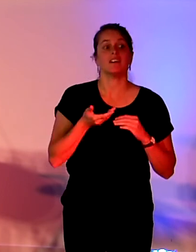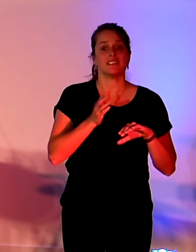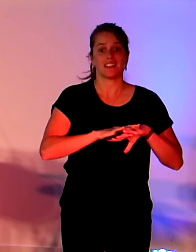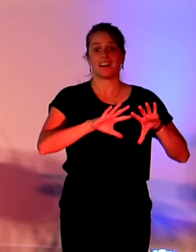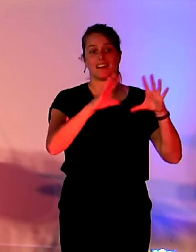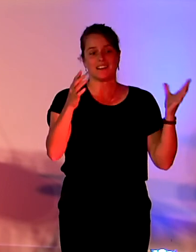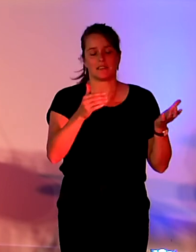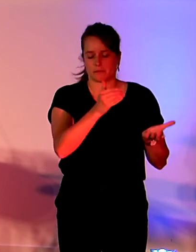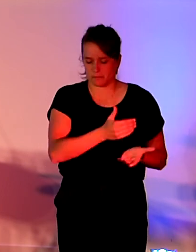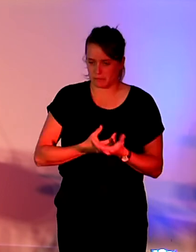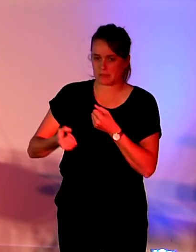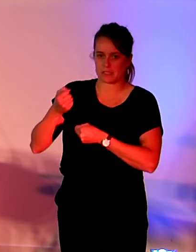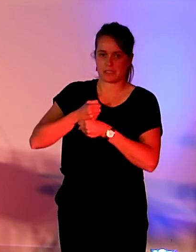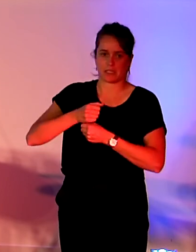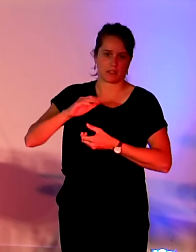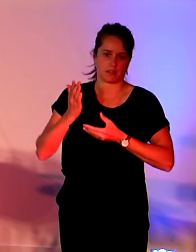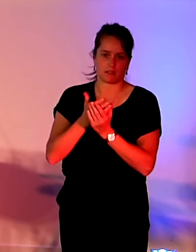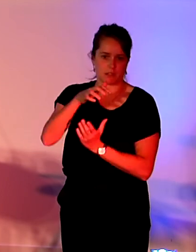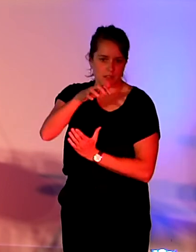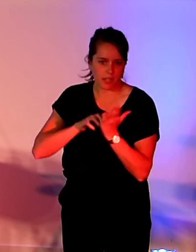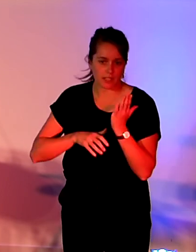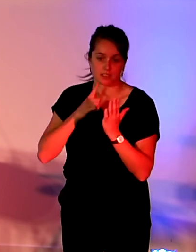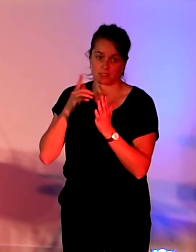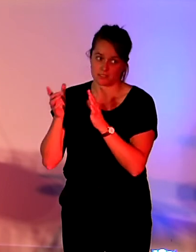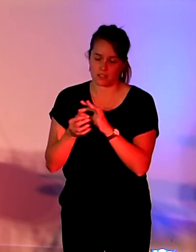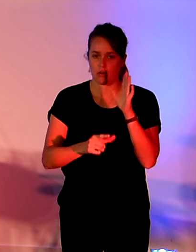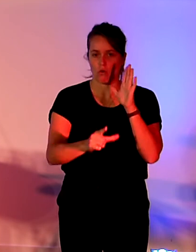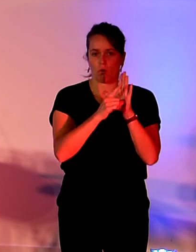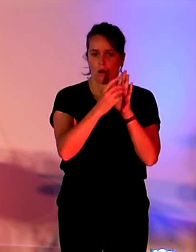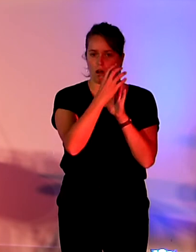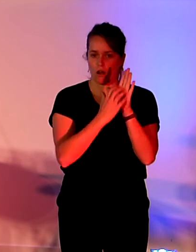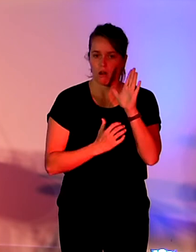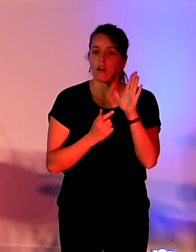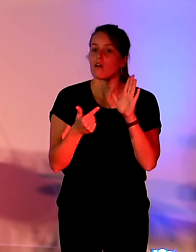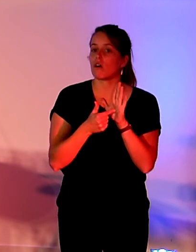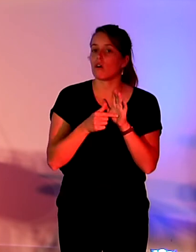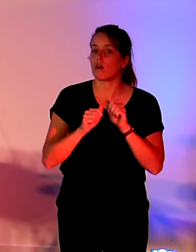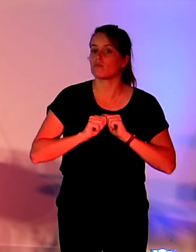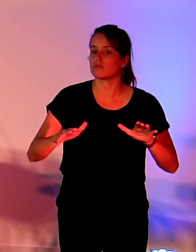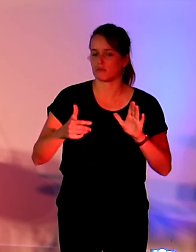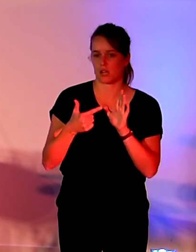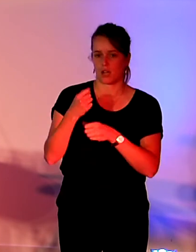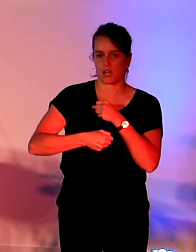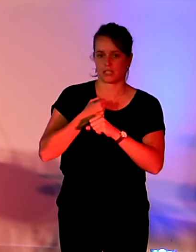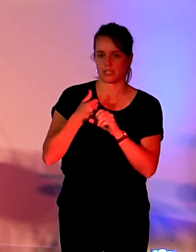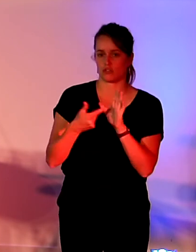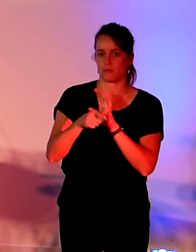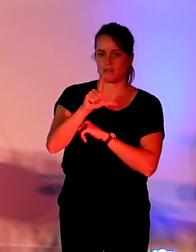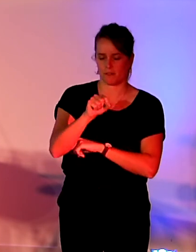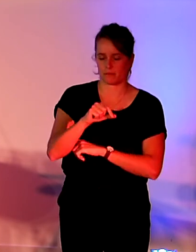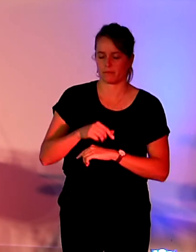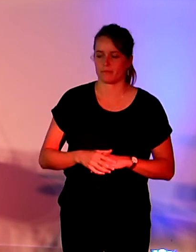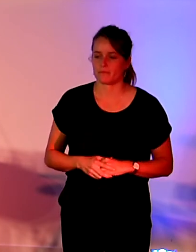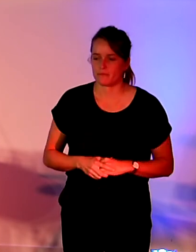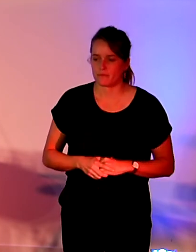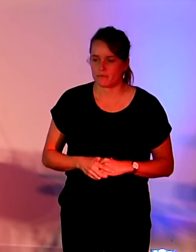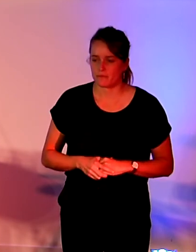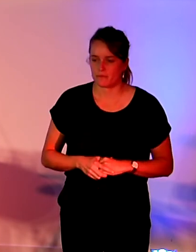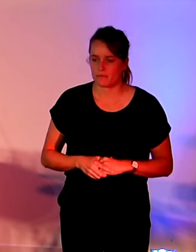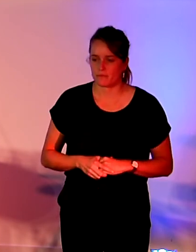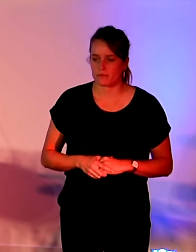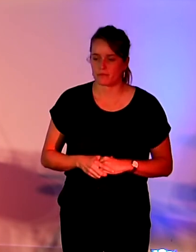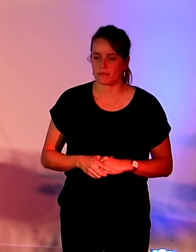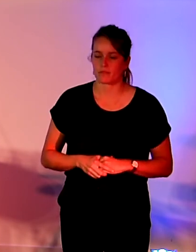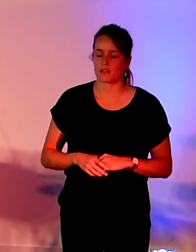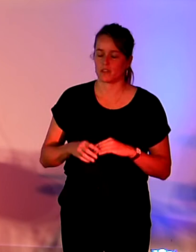publiés dès 2020 en soutien au numérique responsable. Donc chronologiquement, on a la loi du